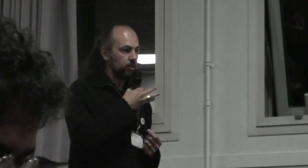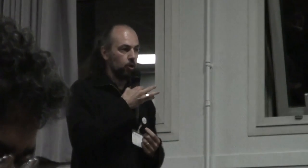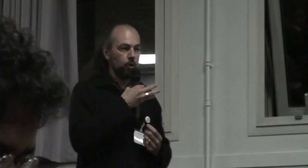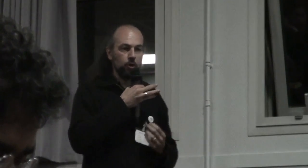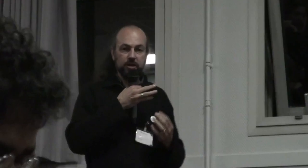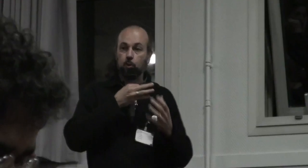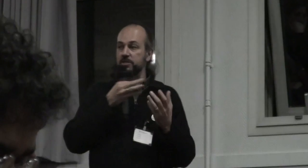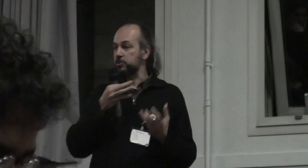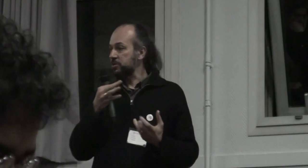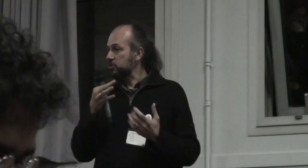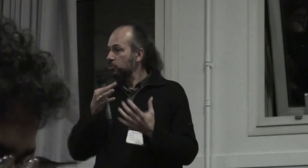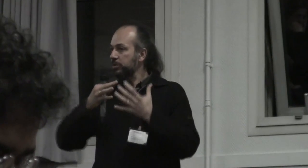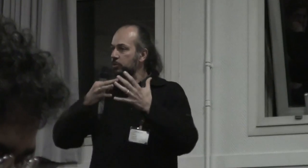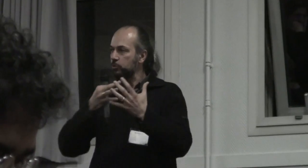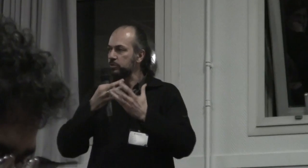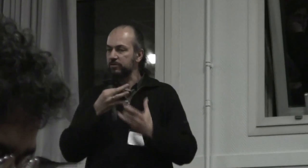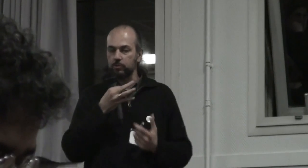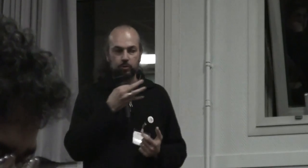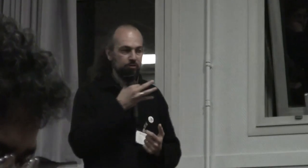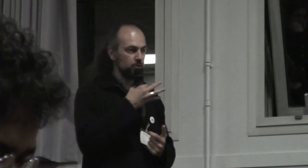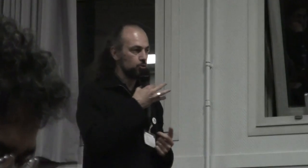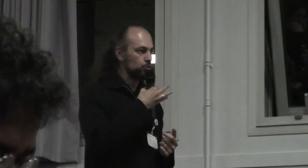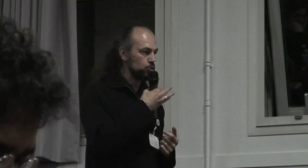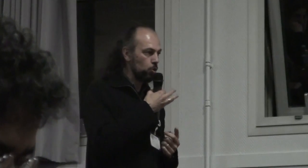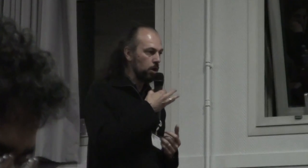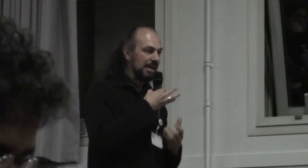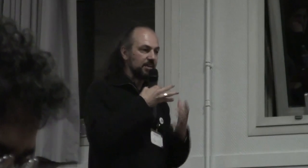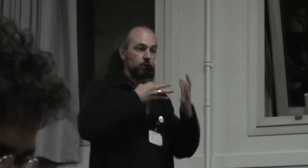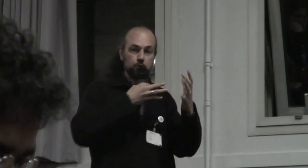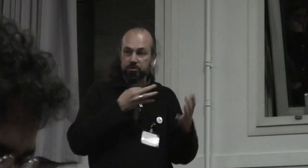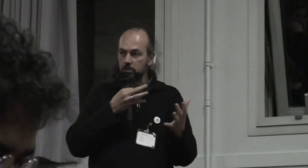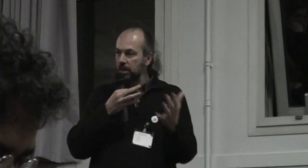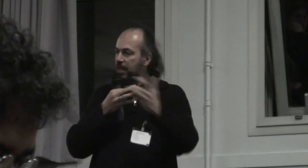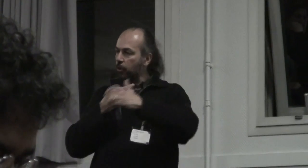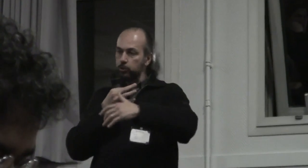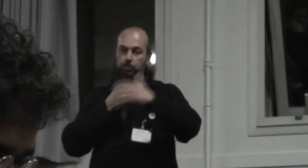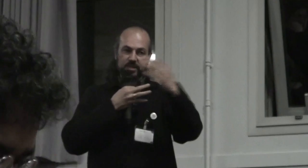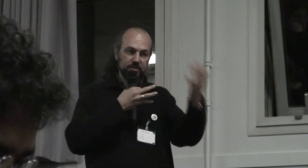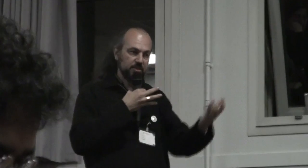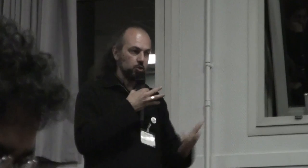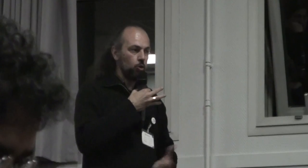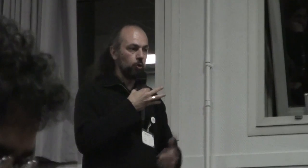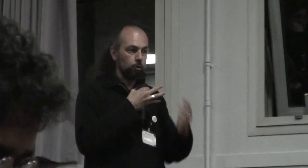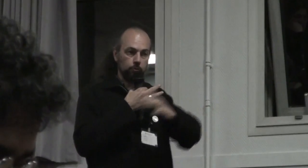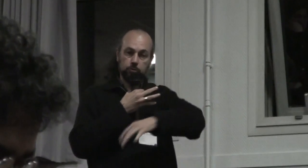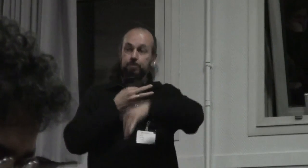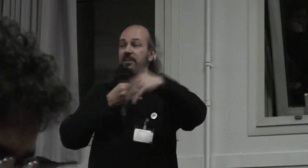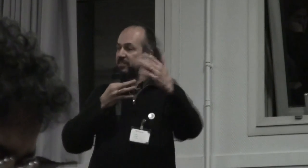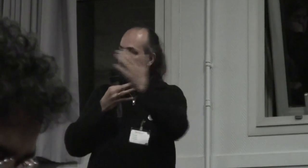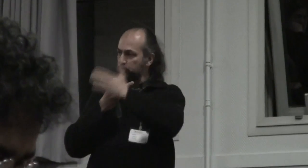les trois associations nous avons fait ce choix d'avoir ce temps de présentation bien différent